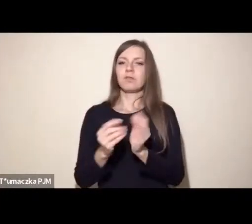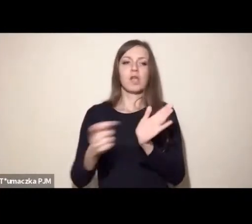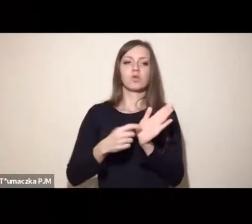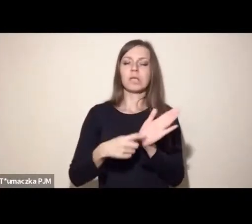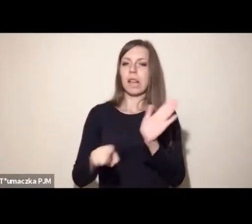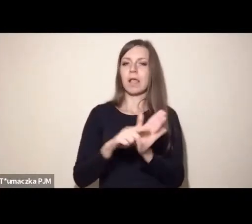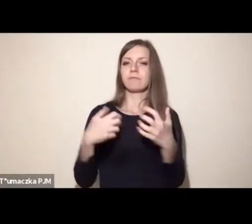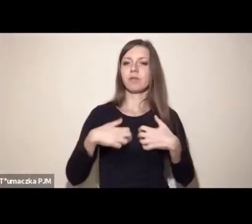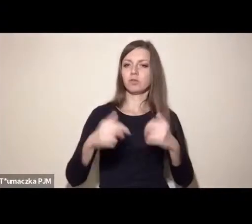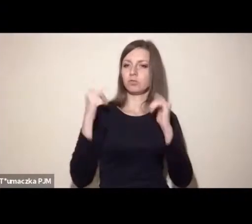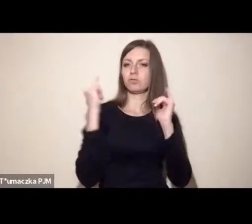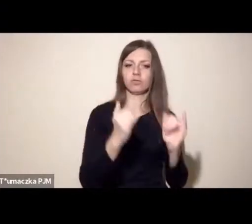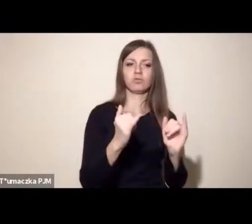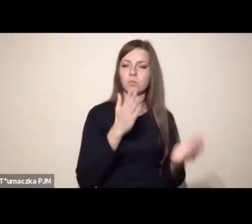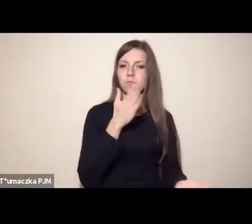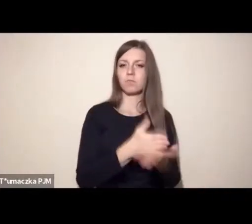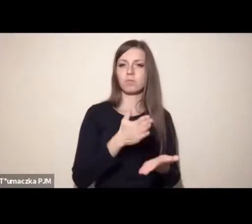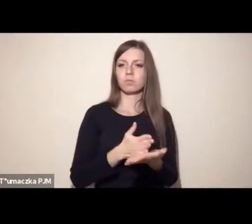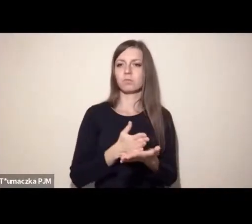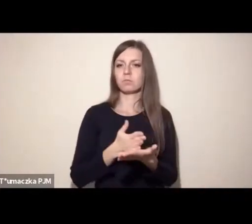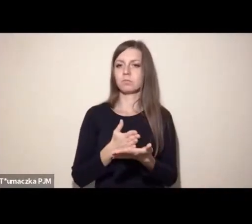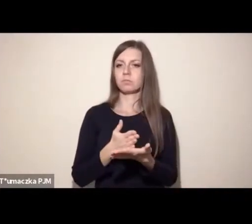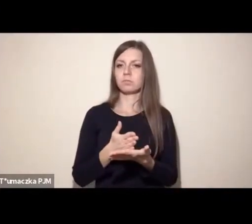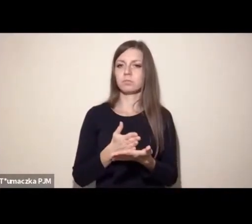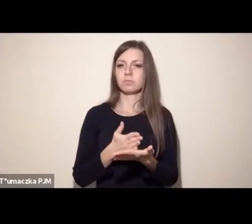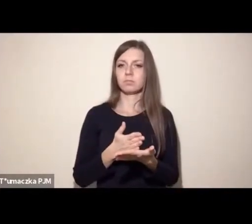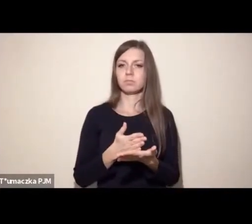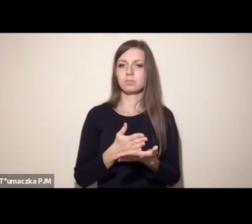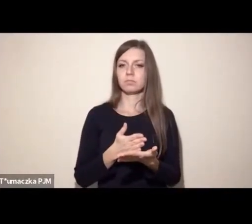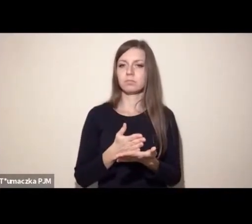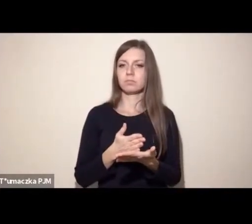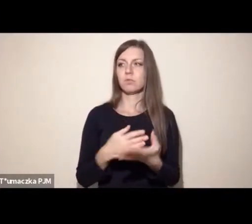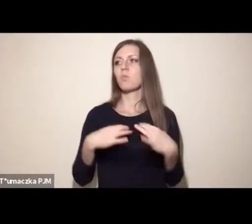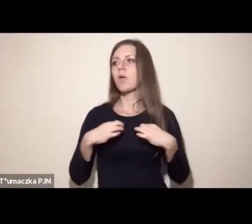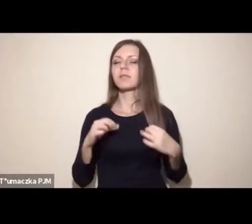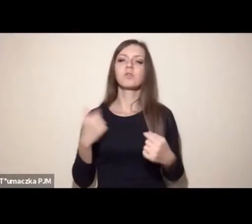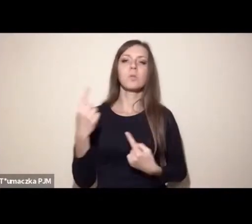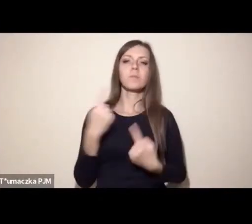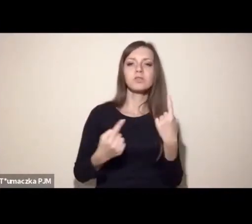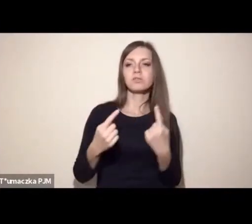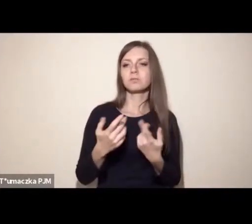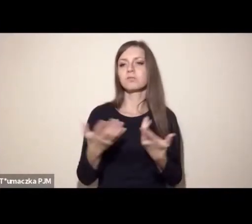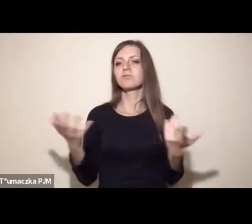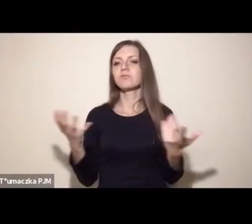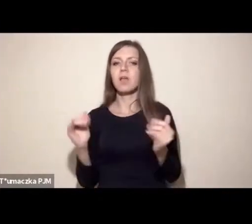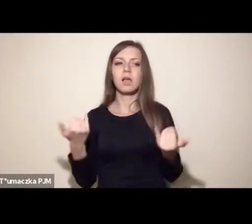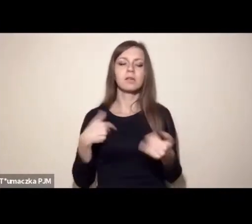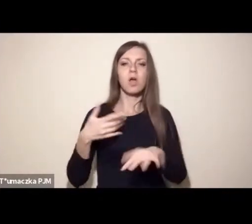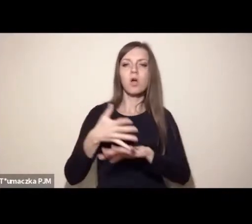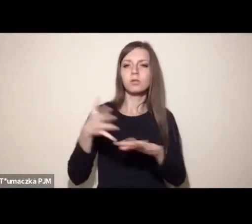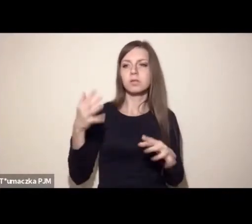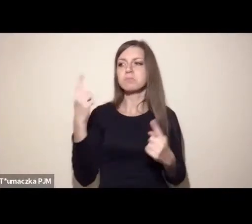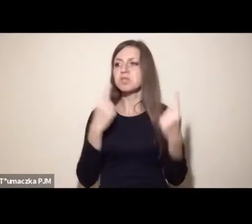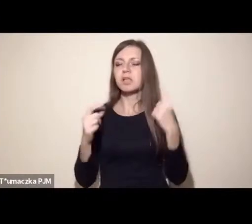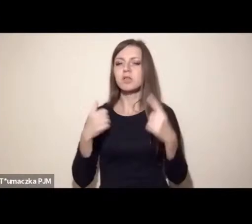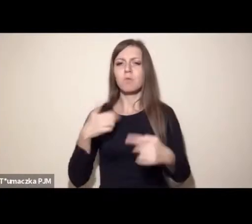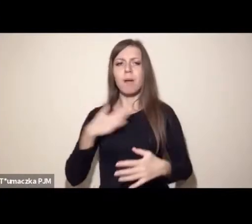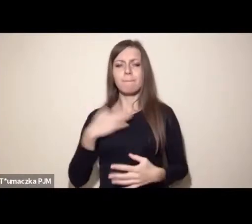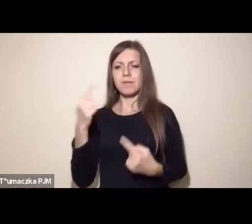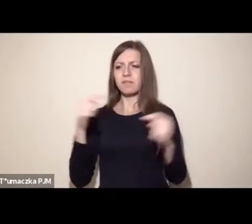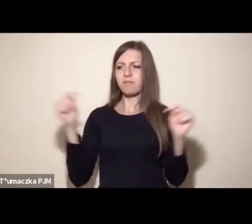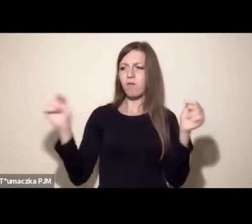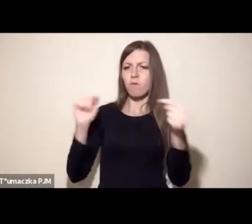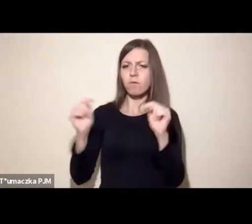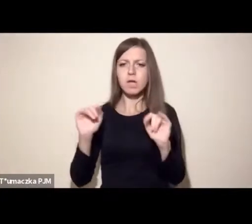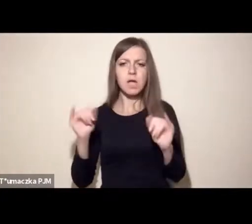to jest cel nas absolutnie wszystkich, niezależnie od tego, gdzie w tym podziale wewnątrz roku się znajdujemy, niezależnie jak ostry dany konflikt się robi